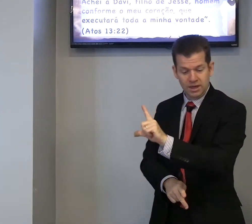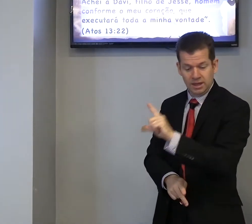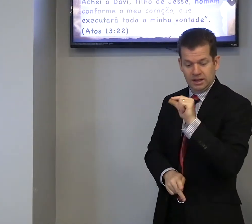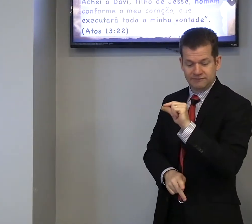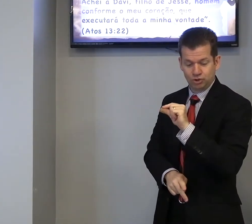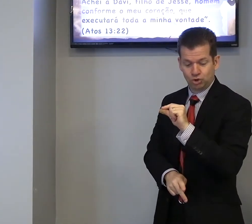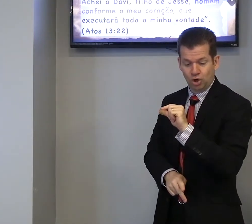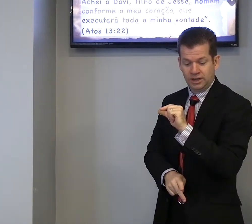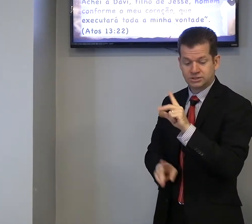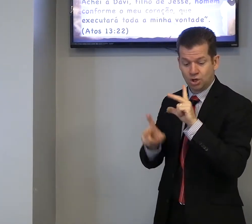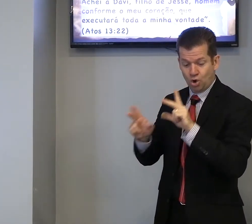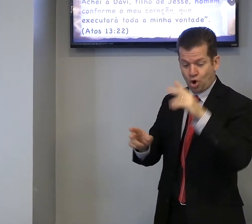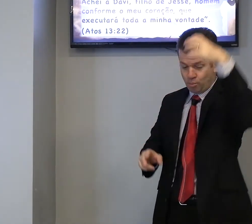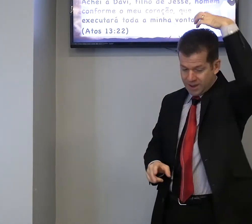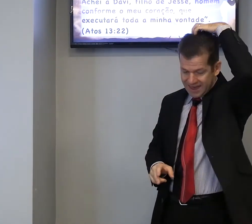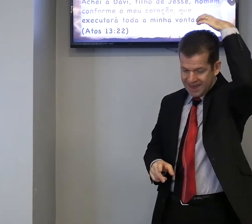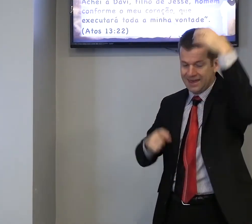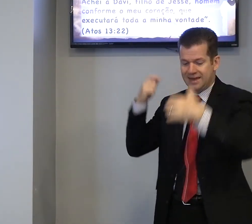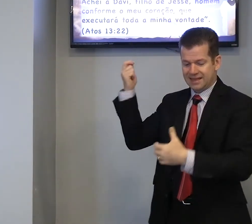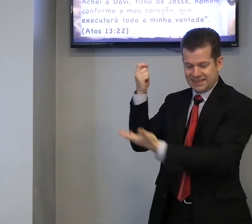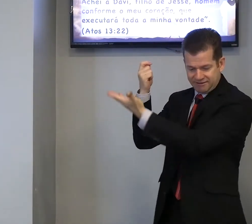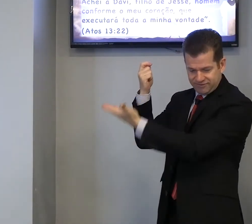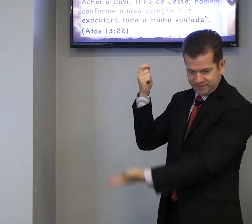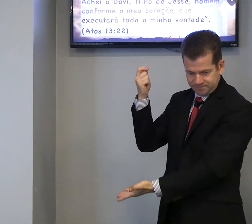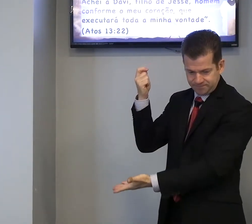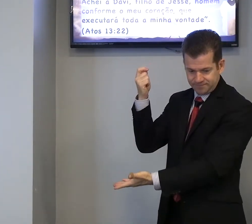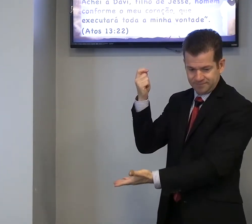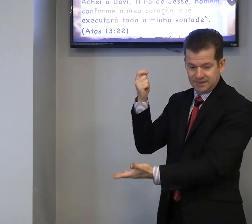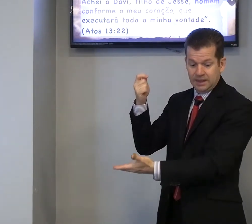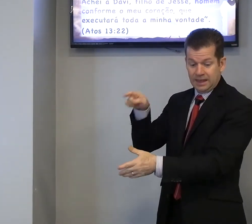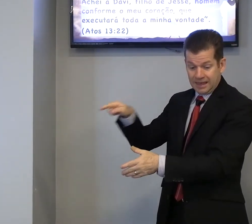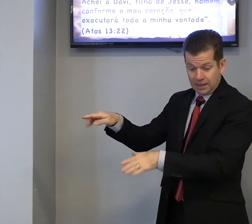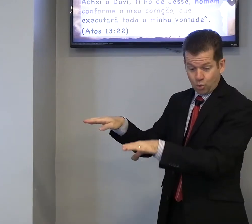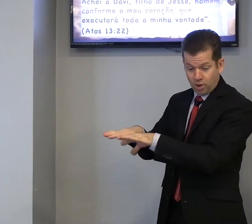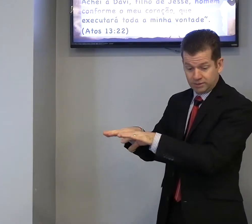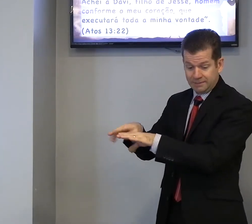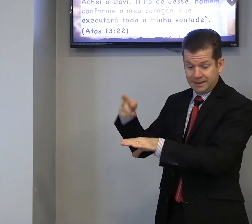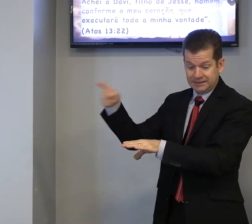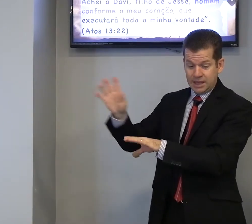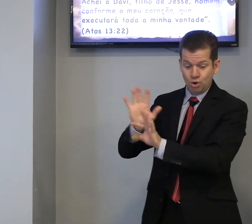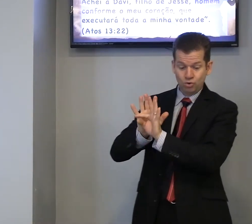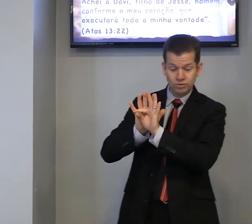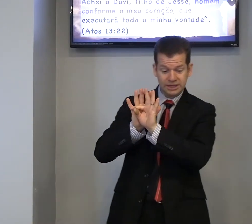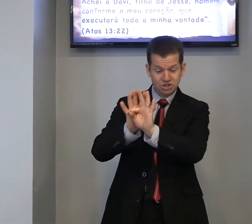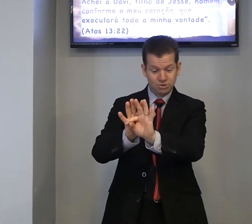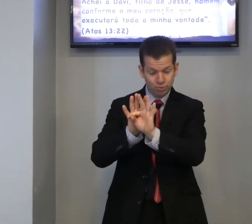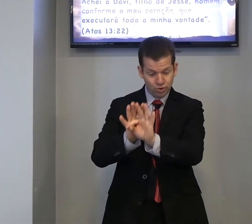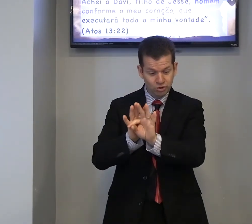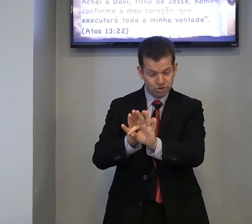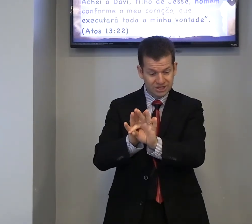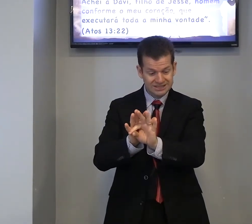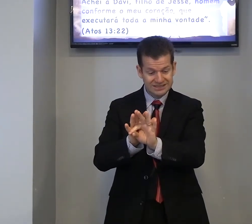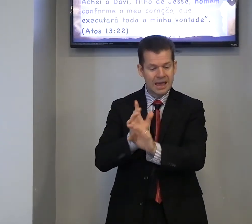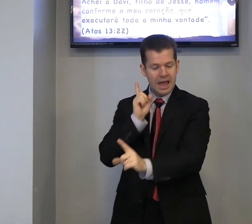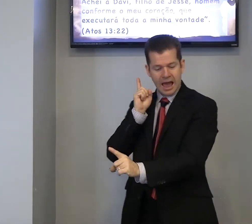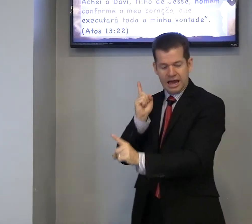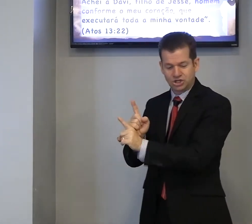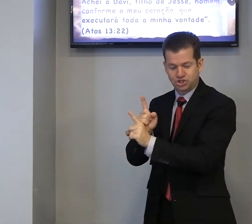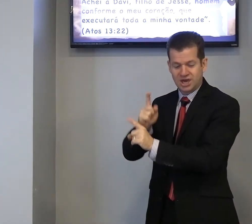levantou-lhes, como o rei, Davi, qual também, deu, testemunho, disse, achei,